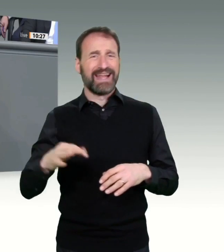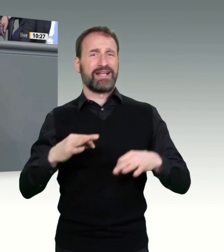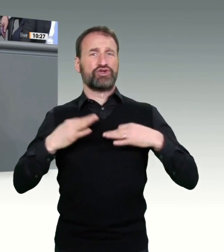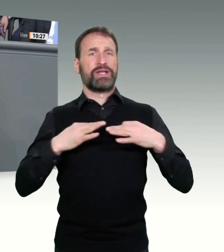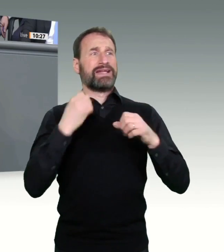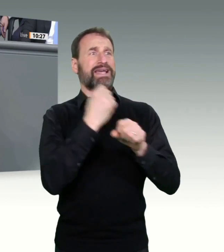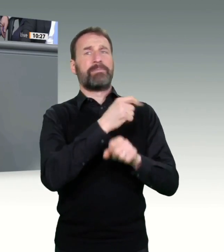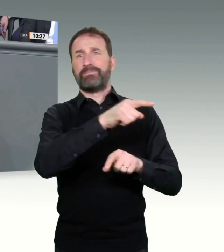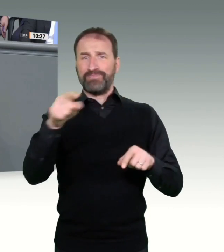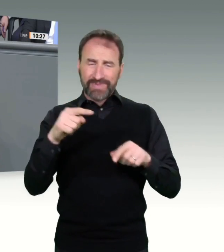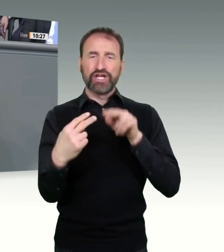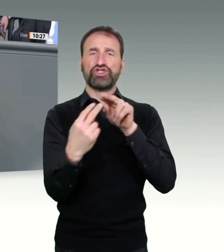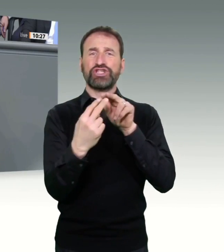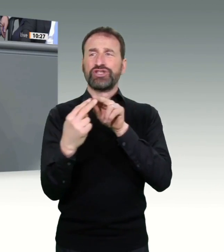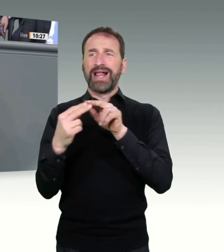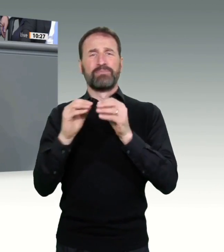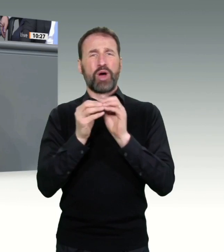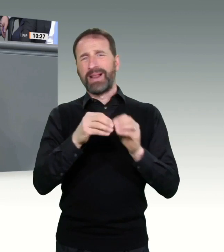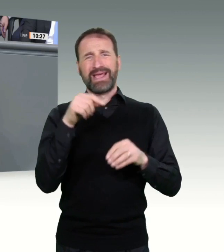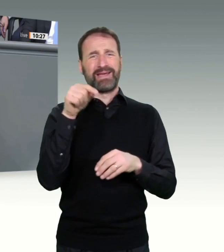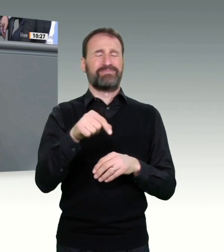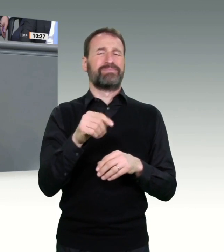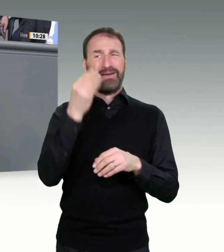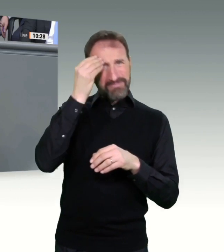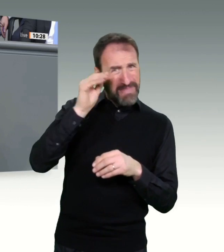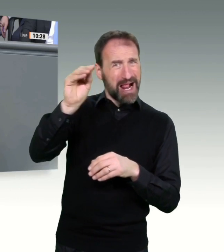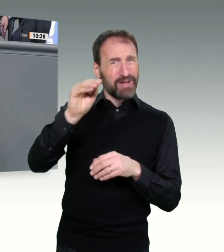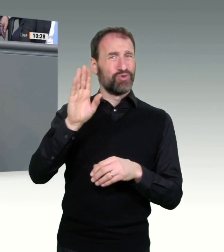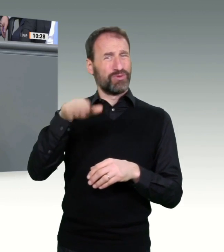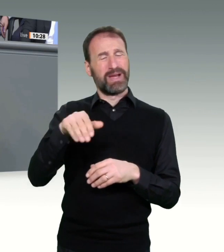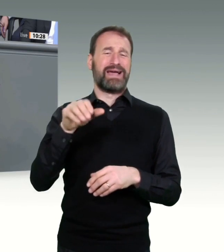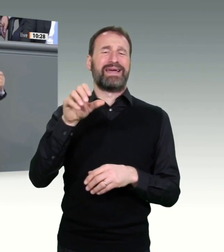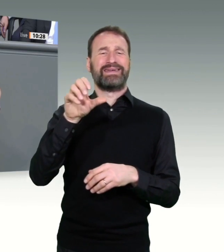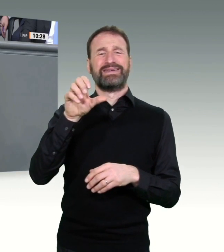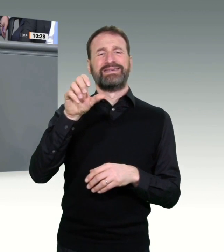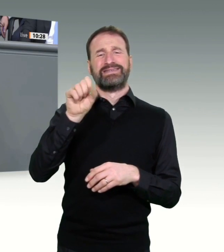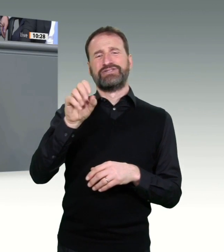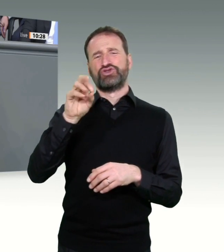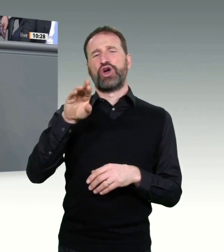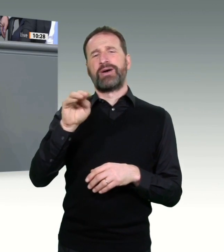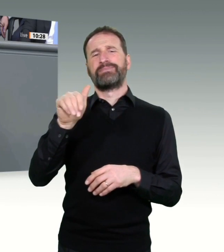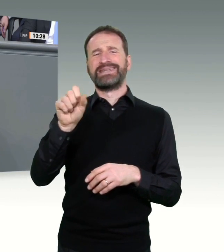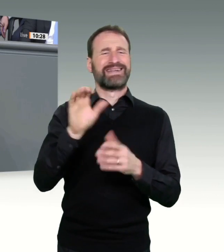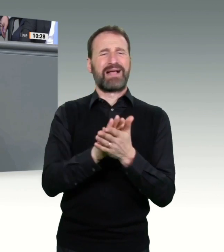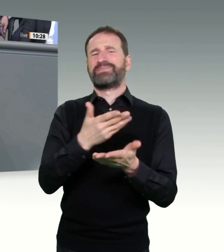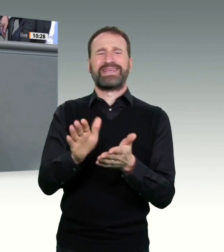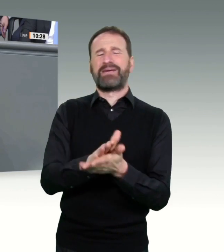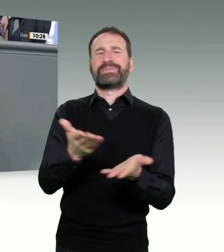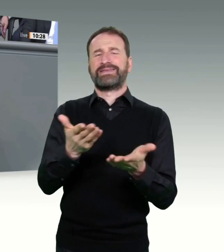haben. Das ist ein wichtiger Schritt. Da haben aber alle daran mitgearbeitet. Das ist nicht parteipolitisch auszubeuten. Ich